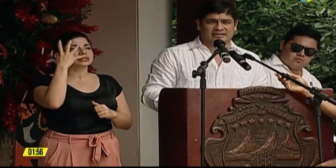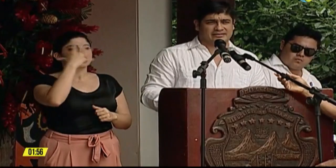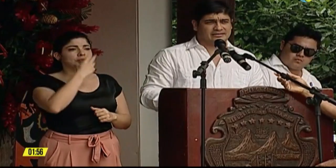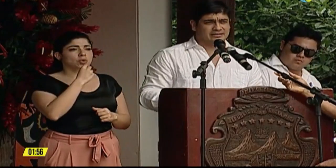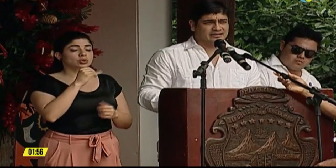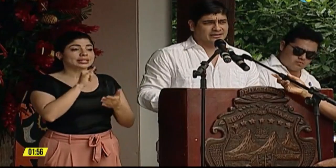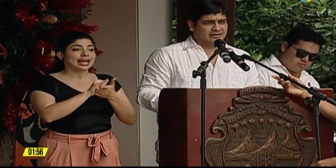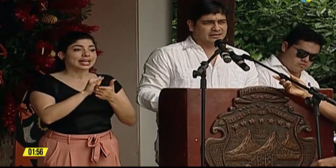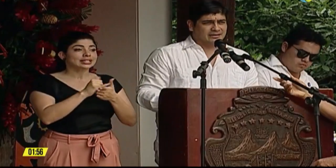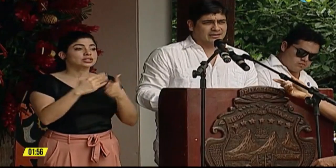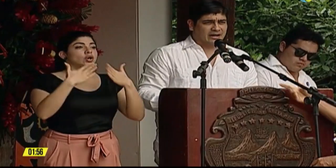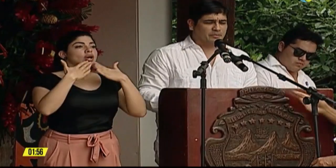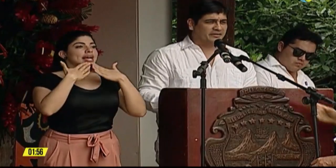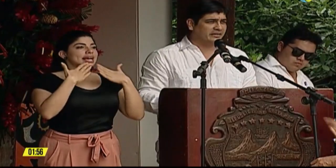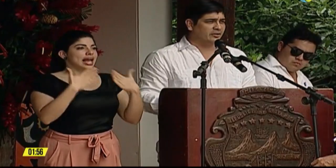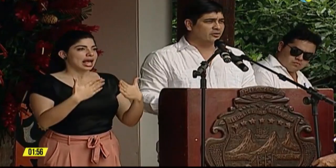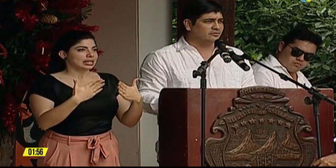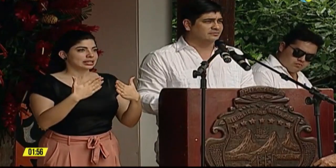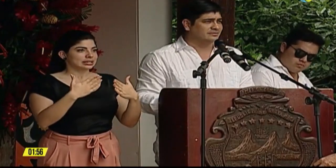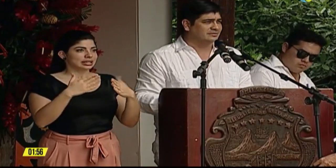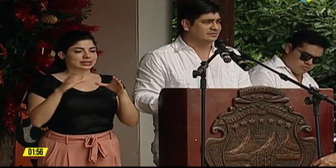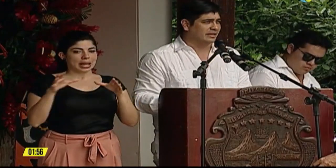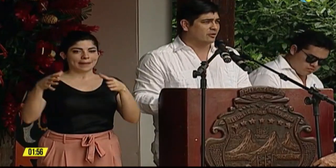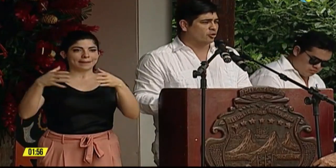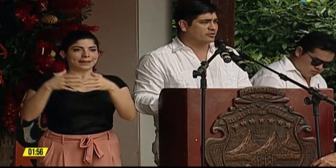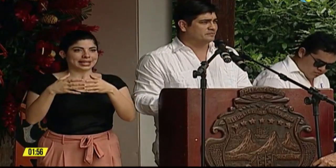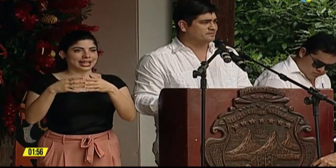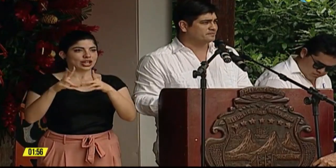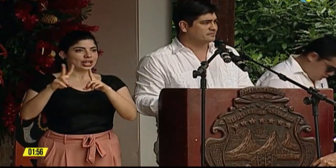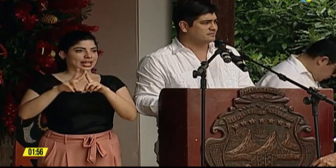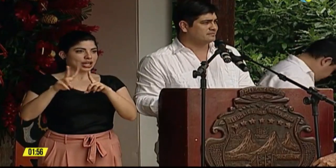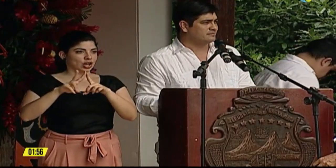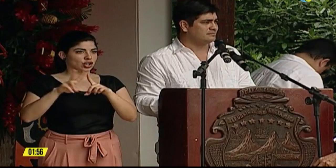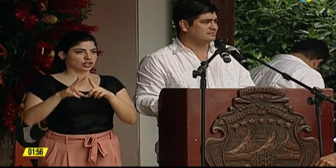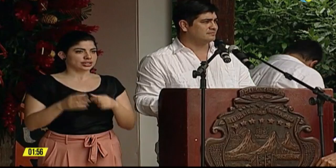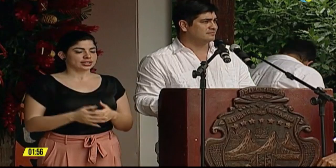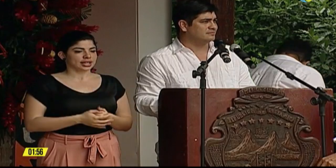eso gracias al partido de Nicoya.